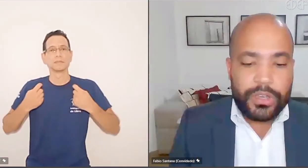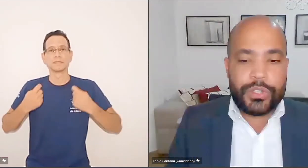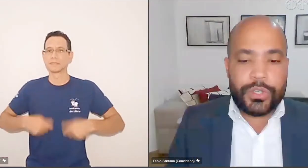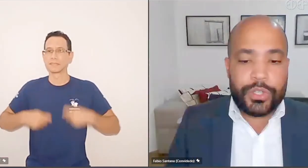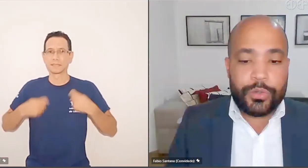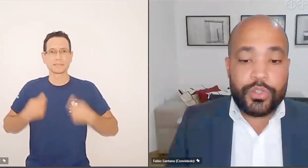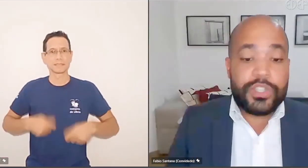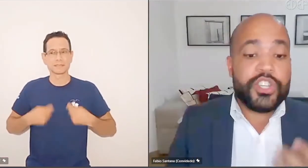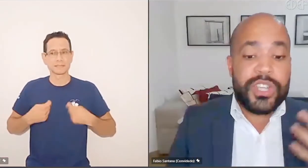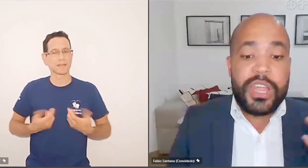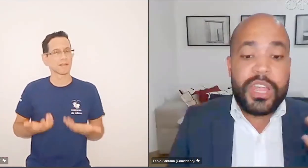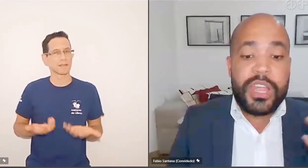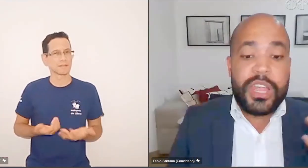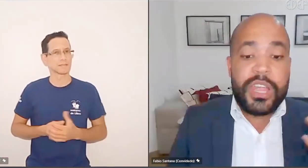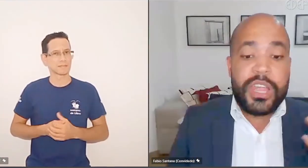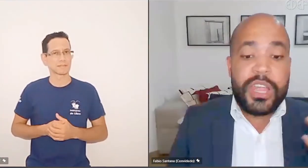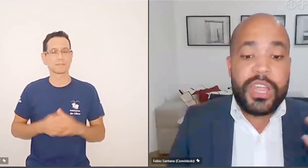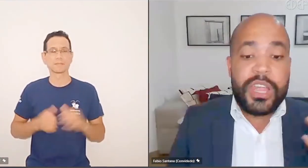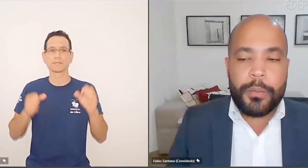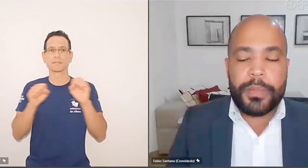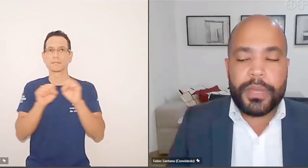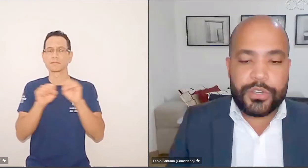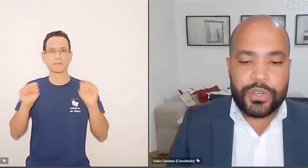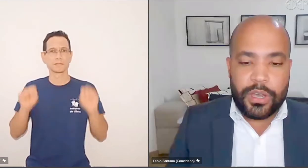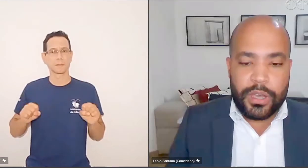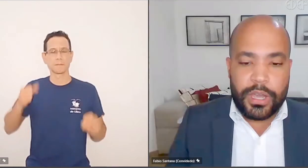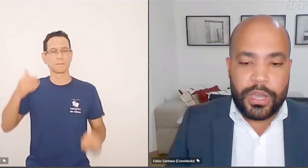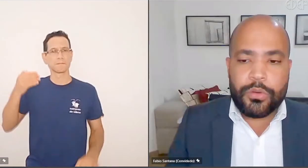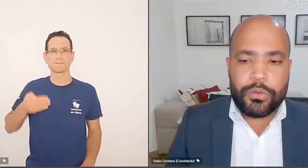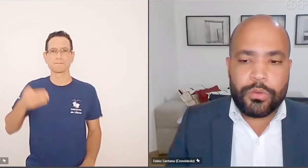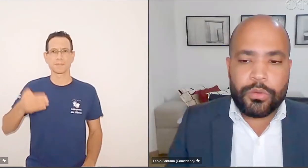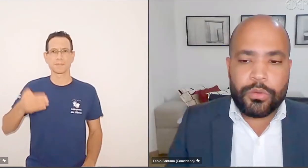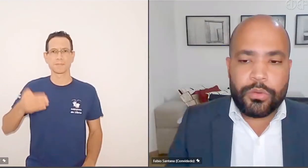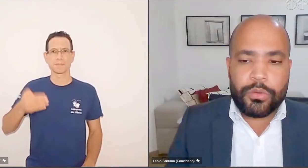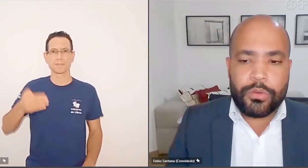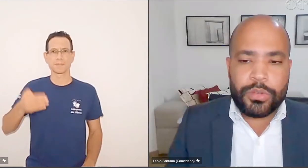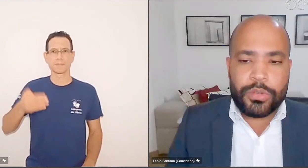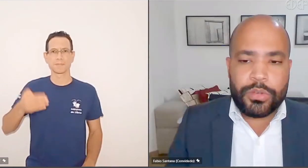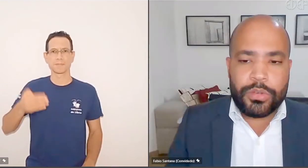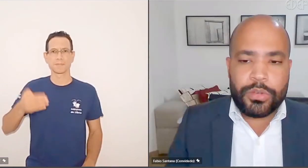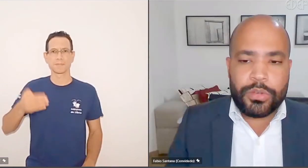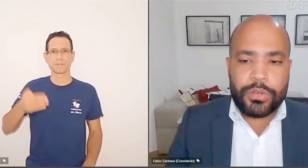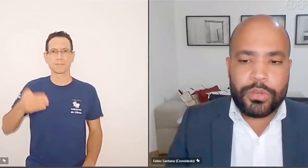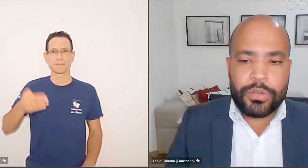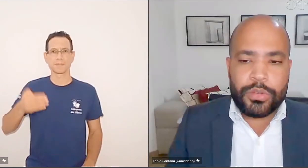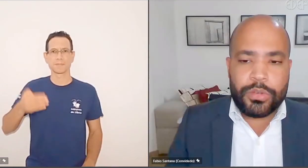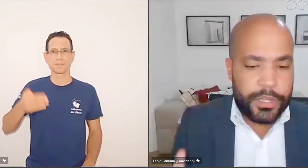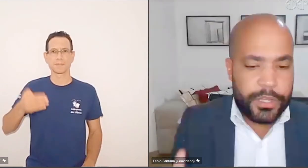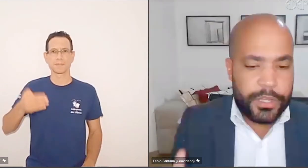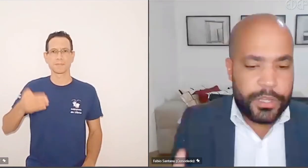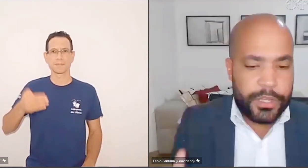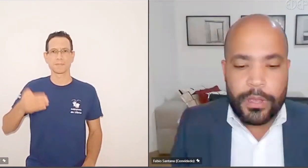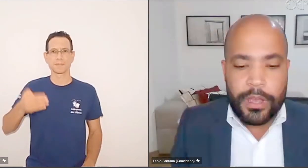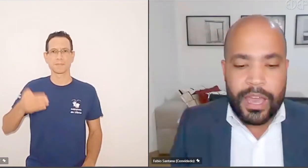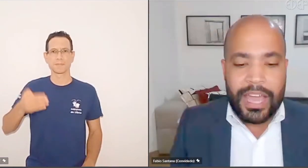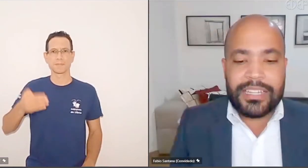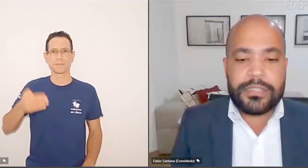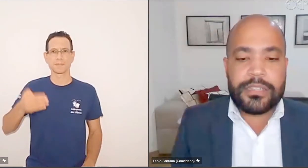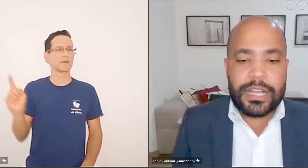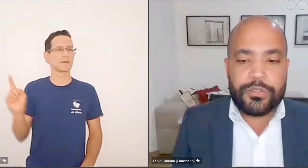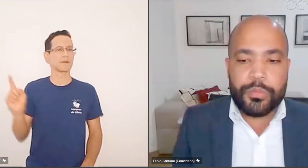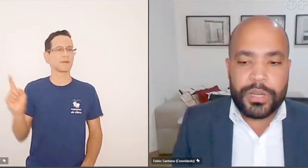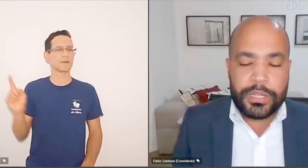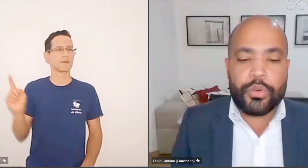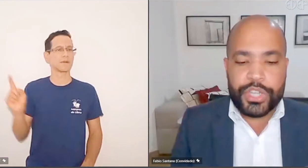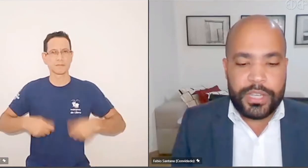sistêmica, não apenas do caso concreto, e não ignorando, obviamente, claramente, não ignorando